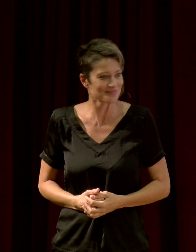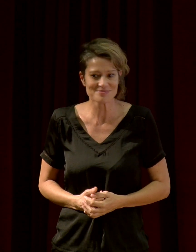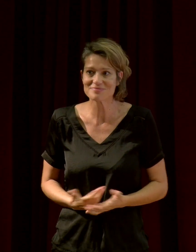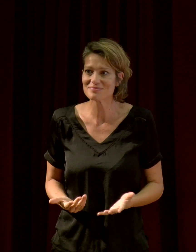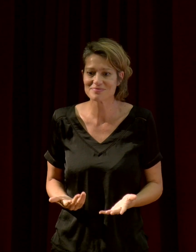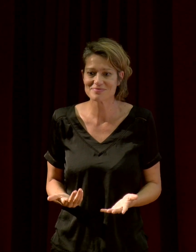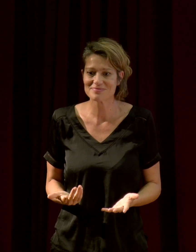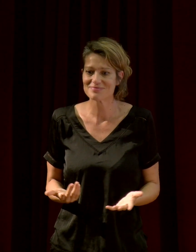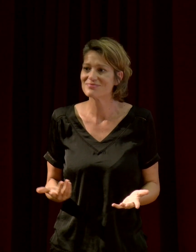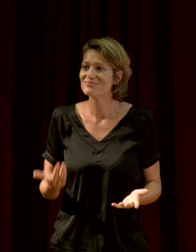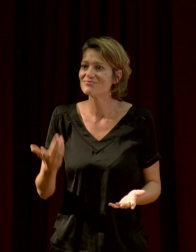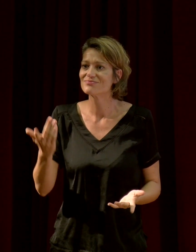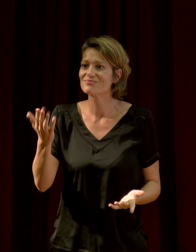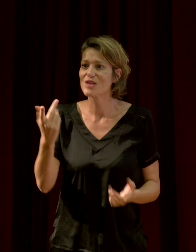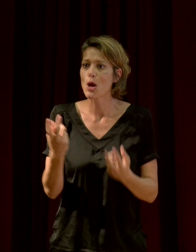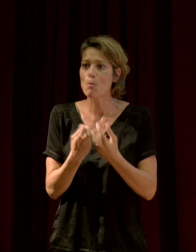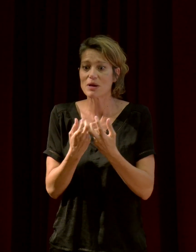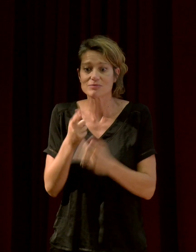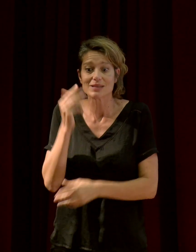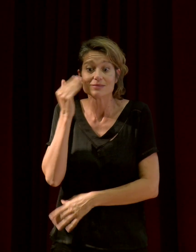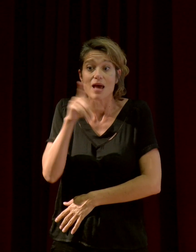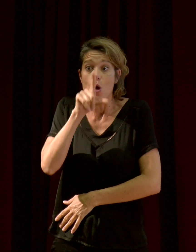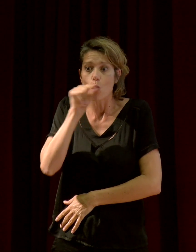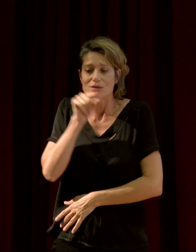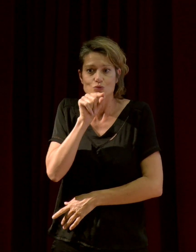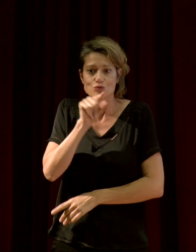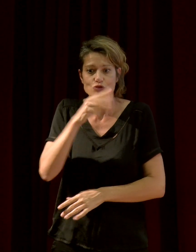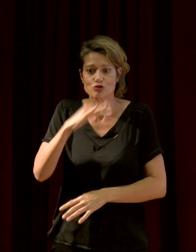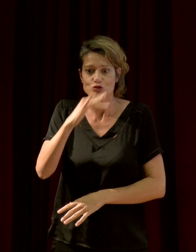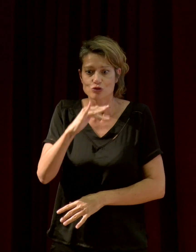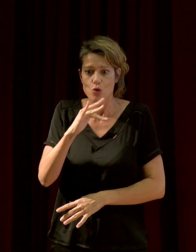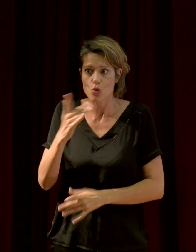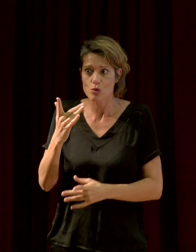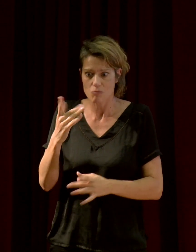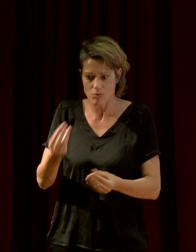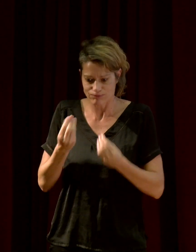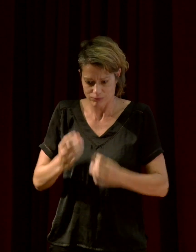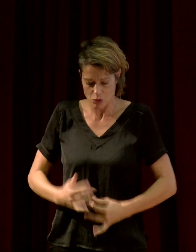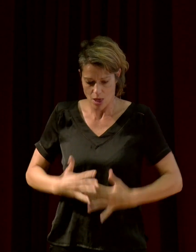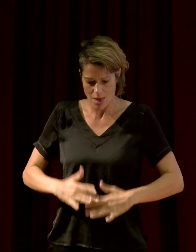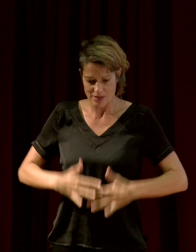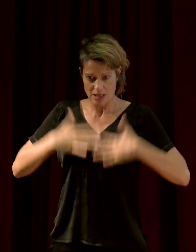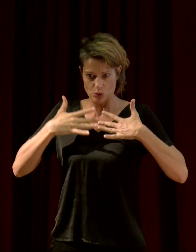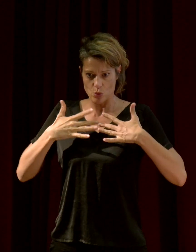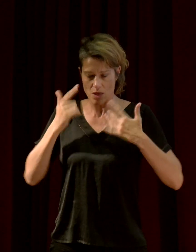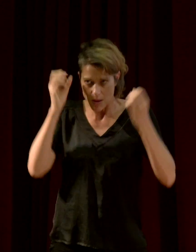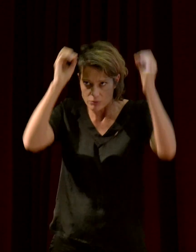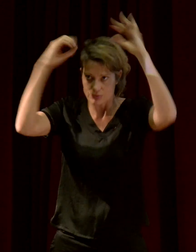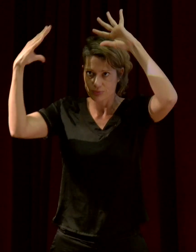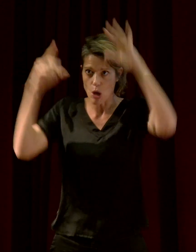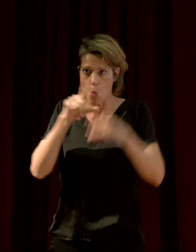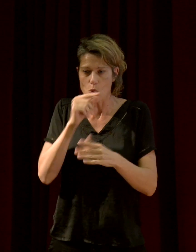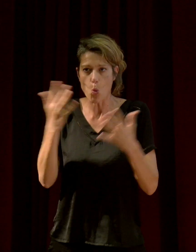Quand un oiseau chante, est-ce que vous pouvez reconnaître l'espèce par la vibration que vous percevez du son ?